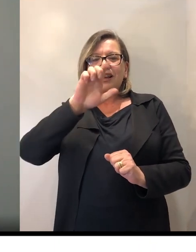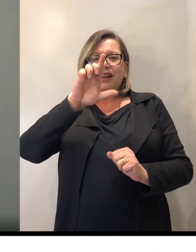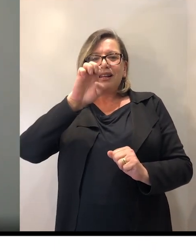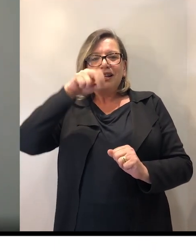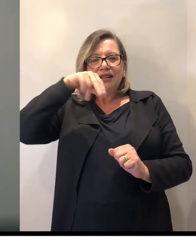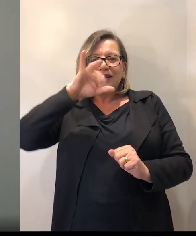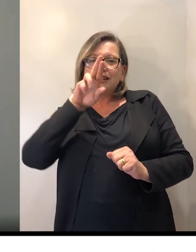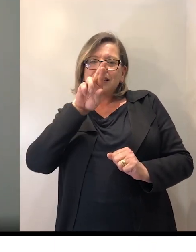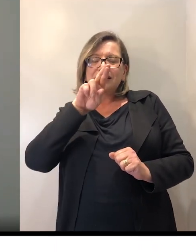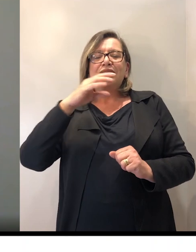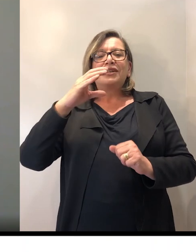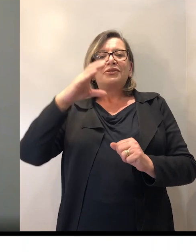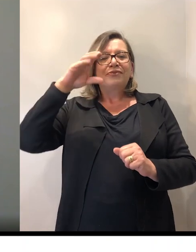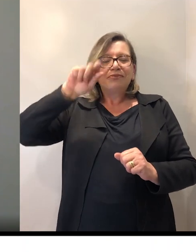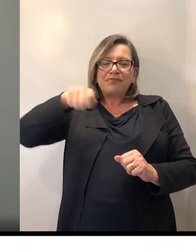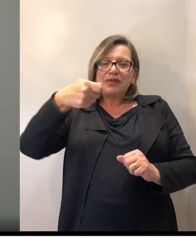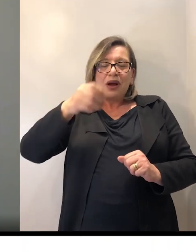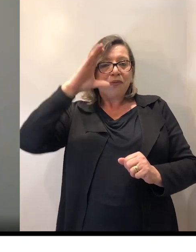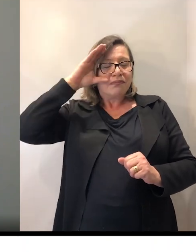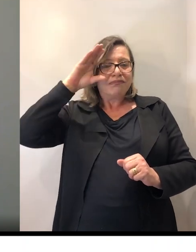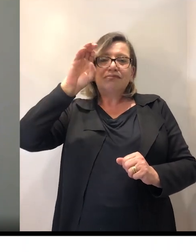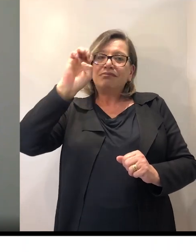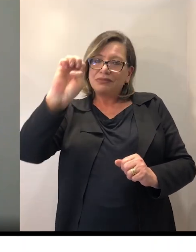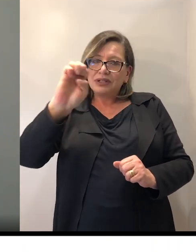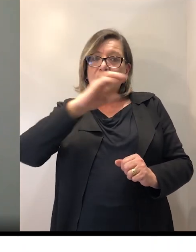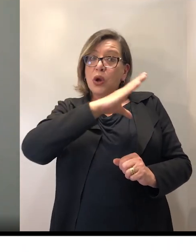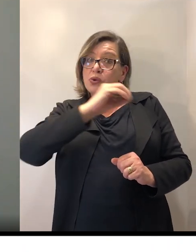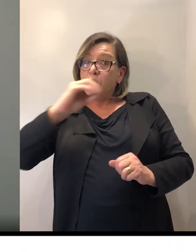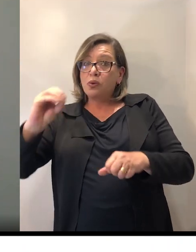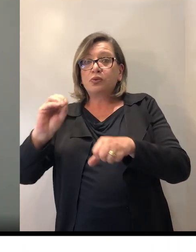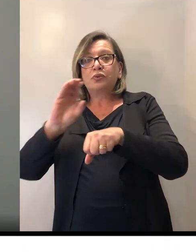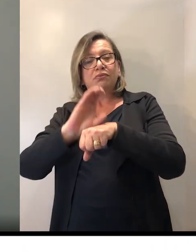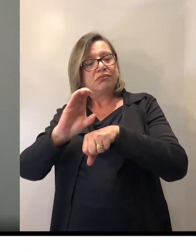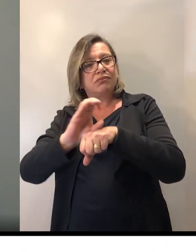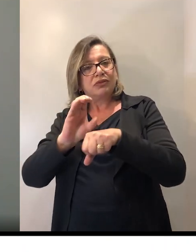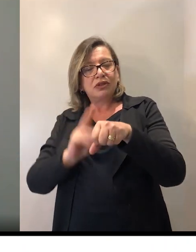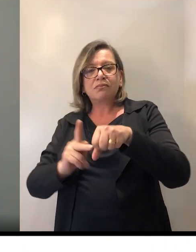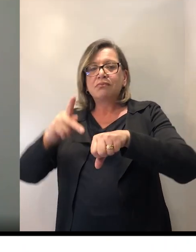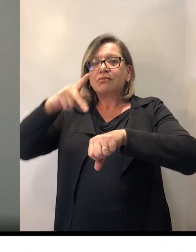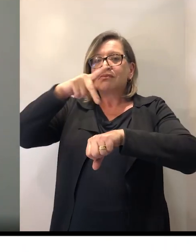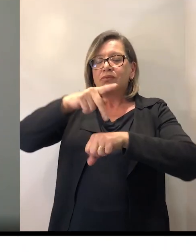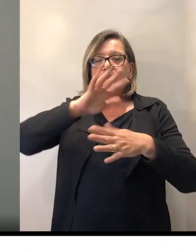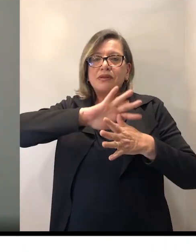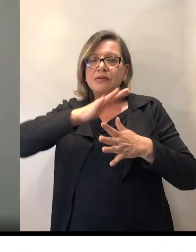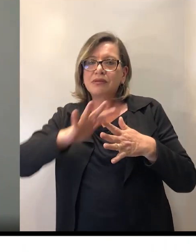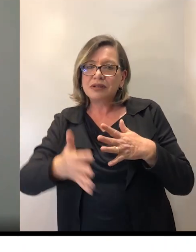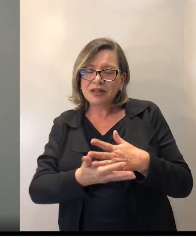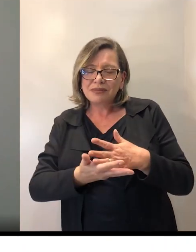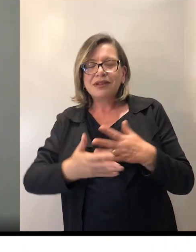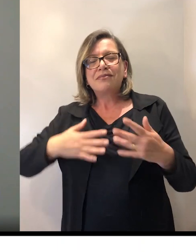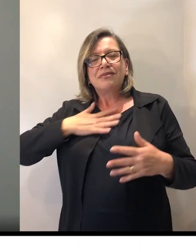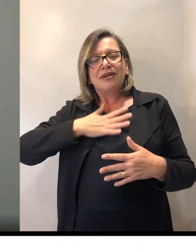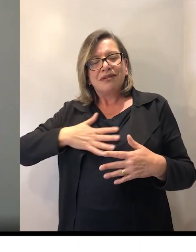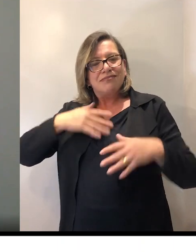Especialização em Libras. Será um prazer trabalhar com vocês. Eu quero, neste momento,